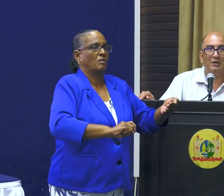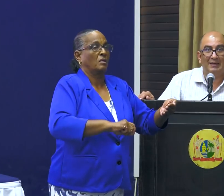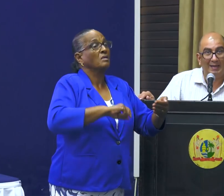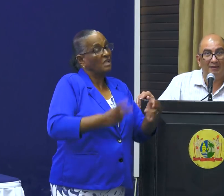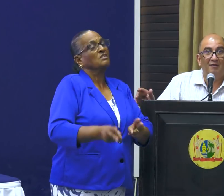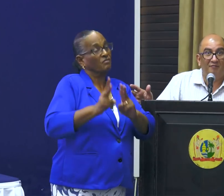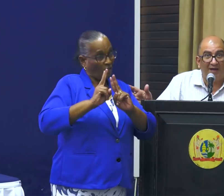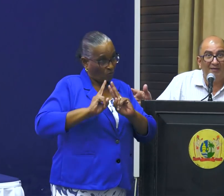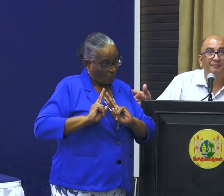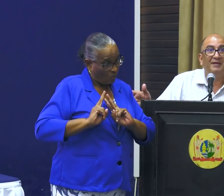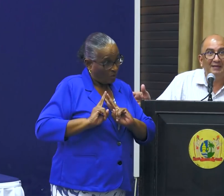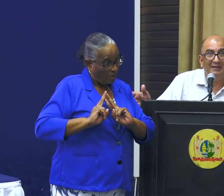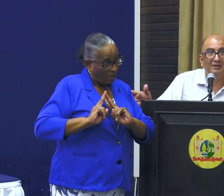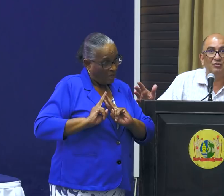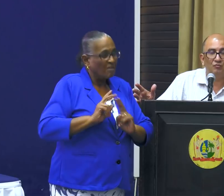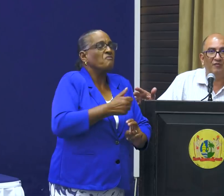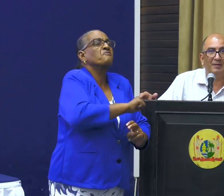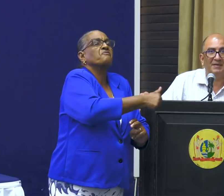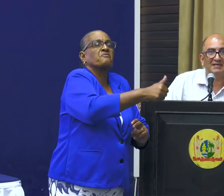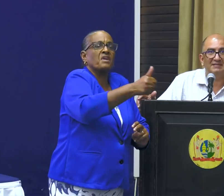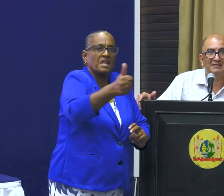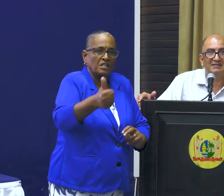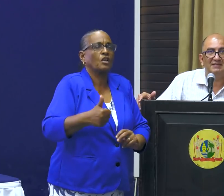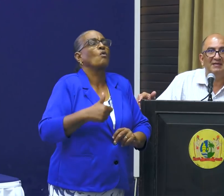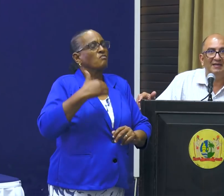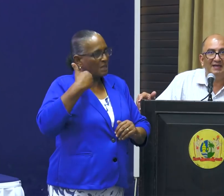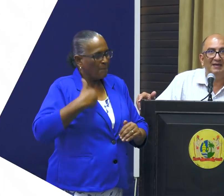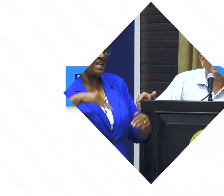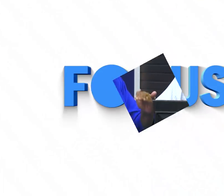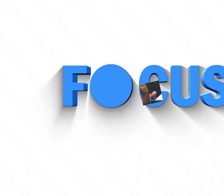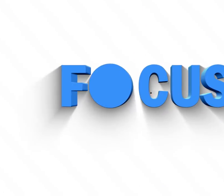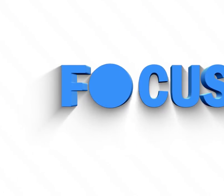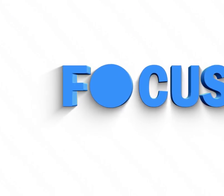is ook de verantwoordelijkheid van ieder, dus ook van de passagiers.